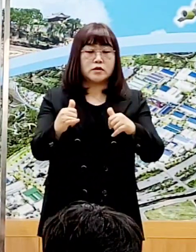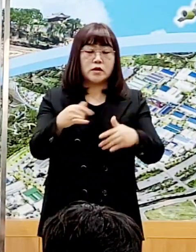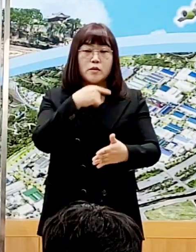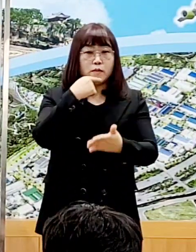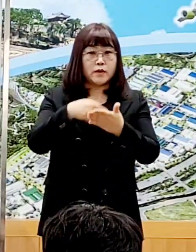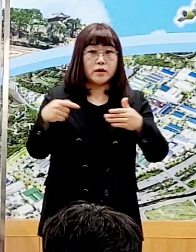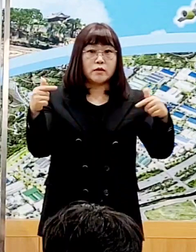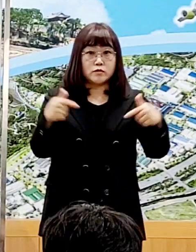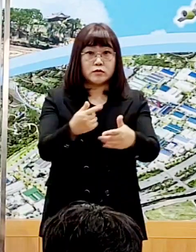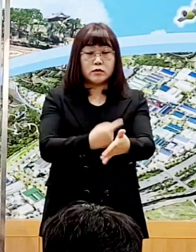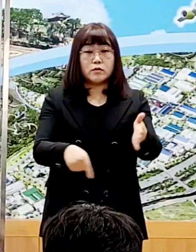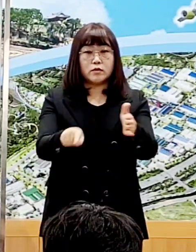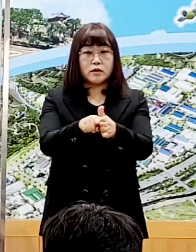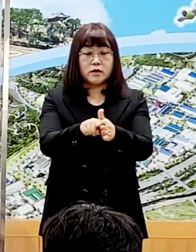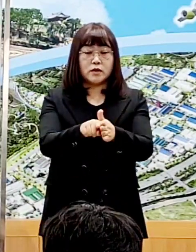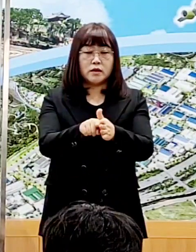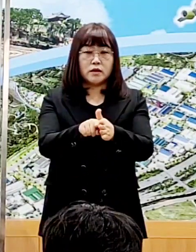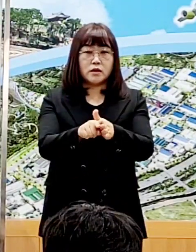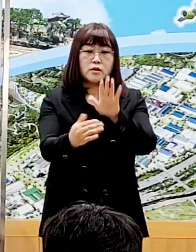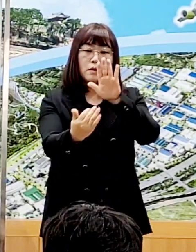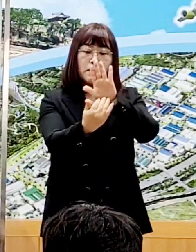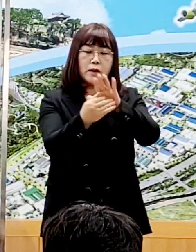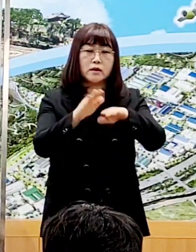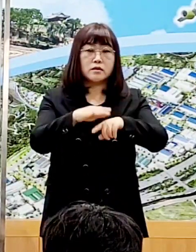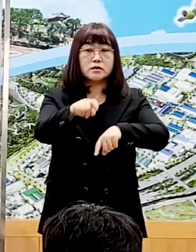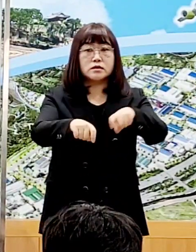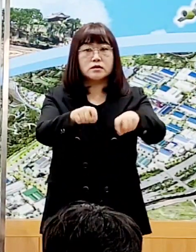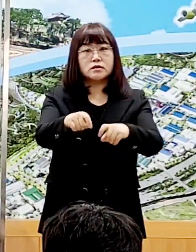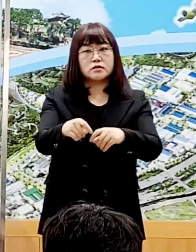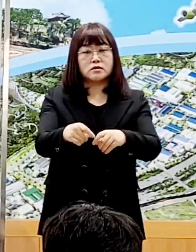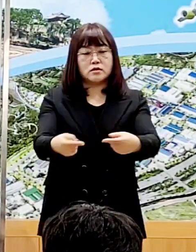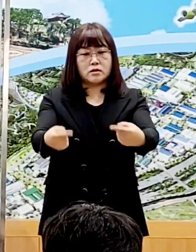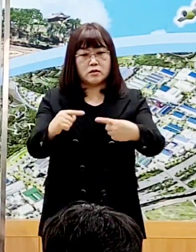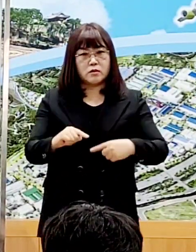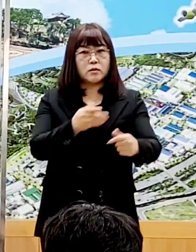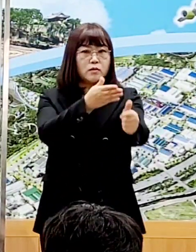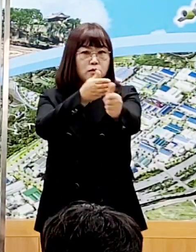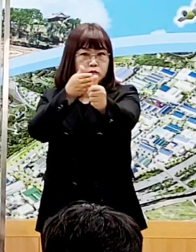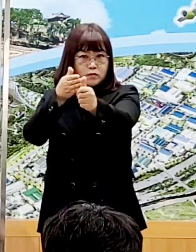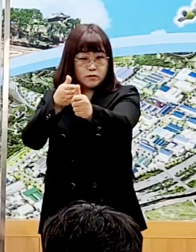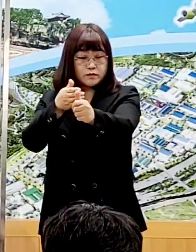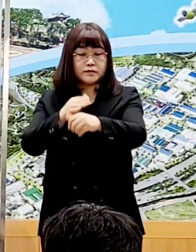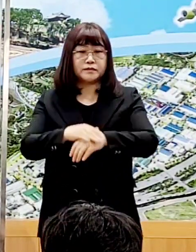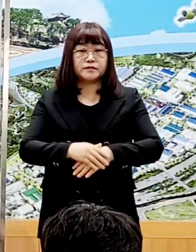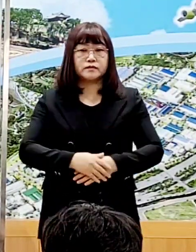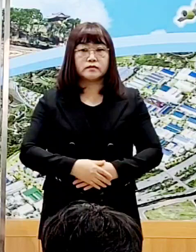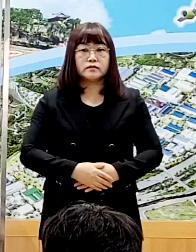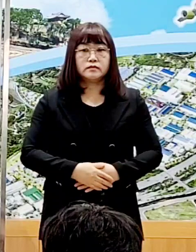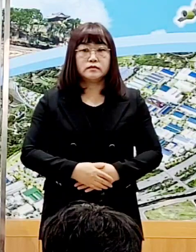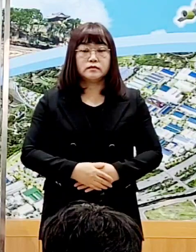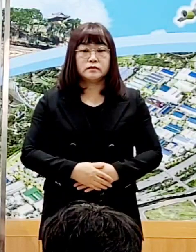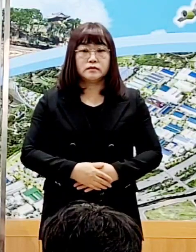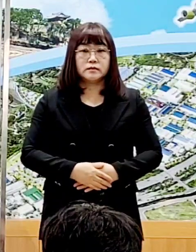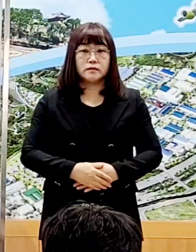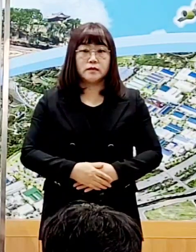최소화할 수 있도록 참여 방역 실천에 적극 동참하여 주실 것을 당부드리겠습니다.